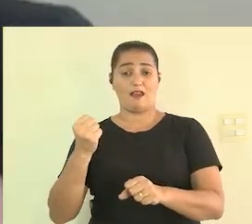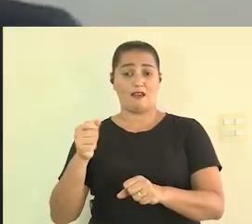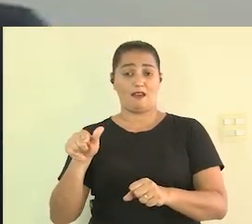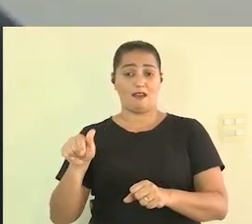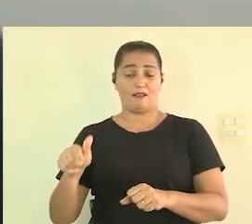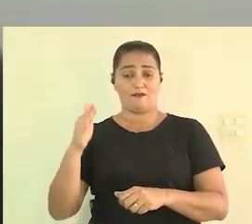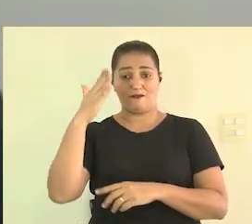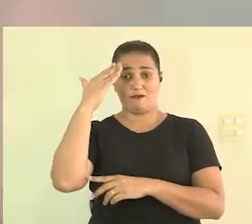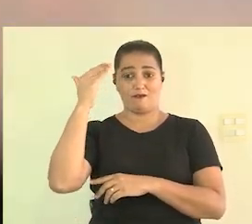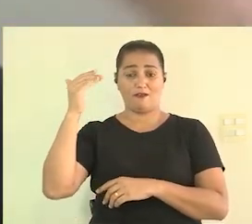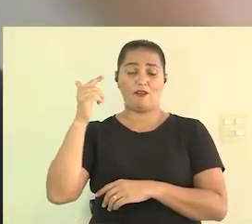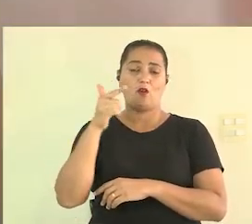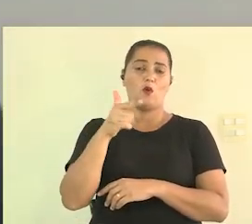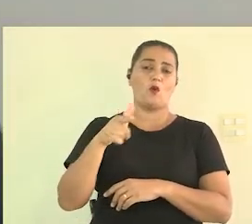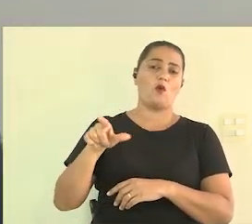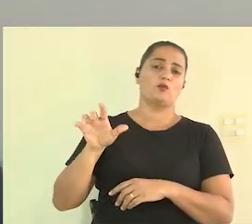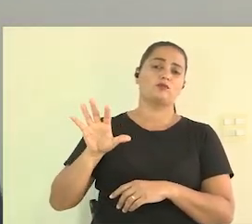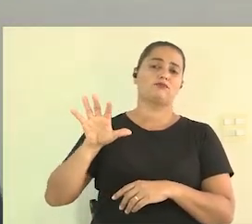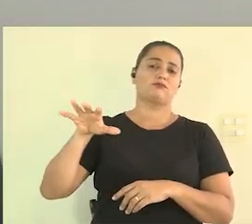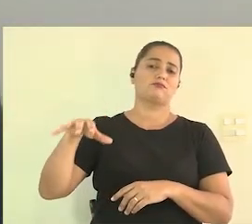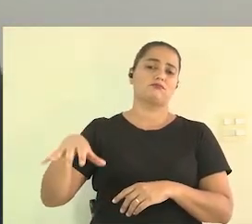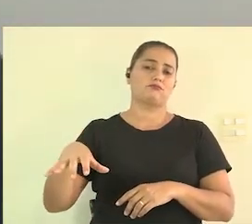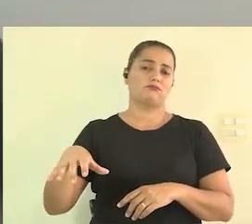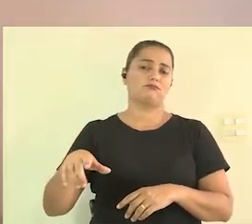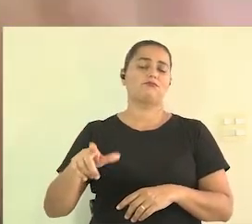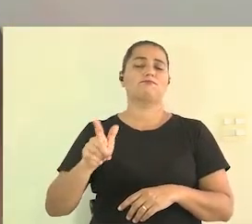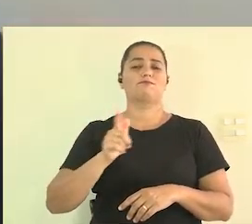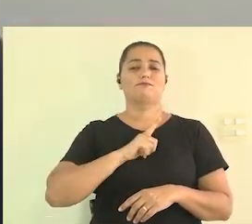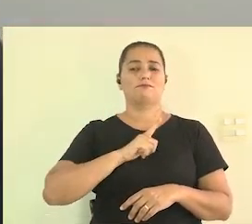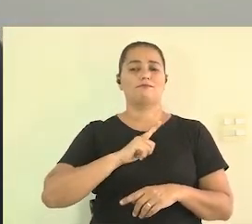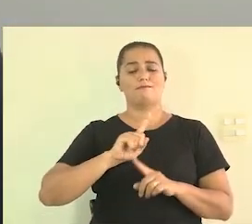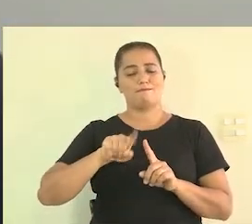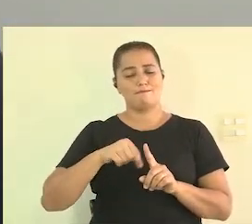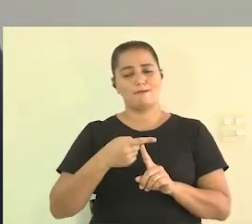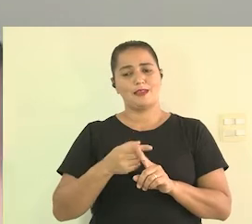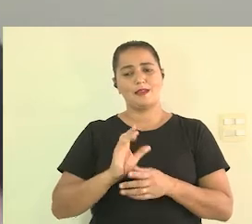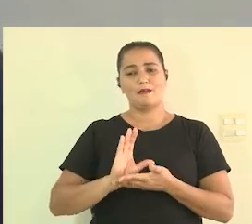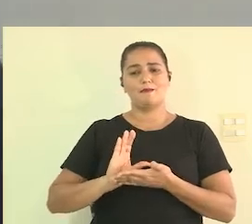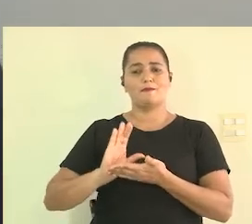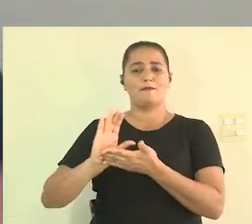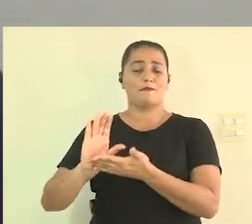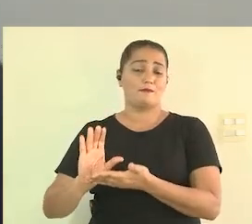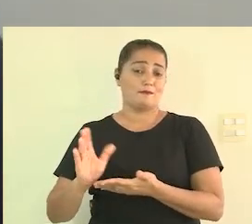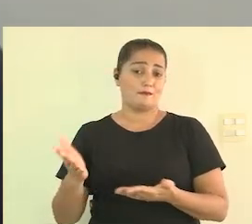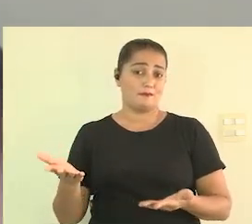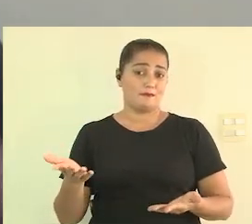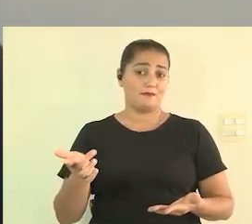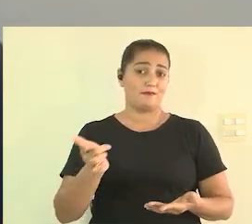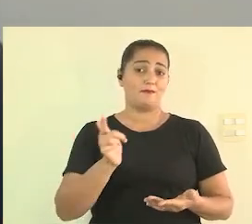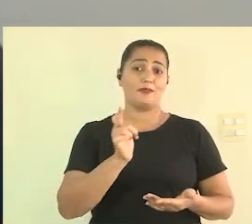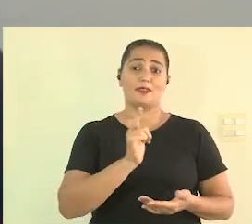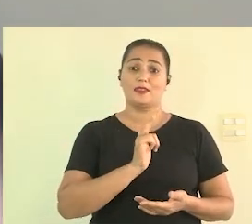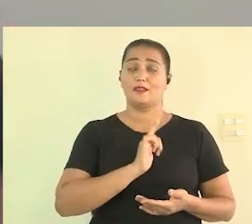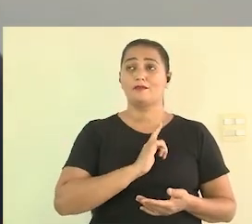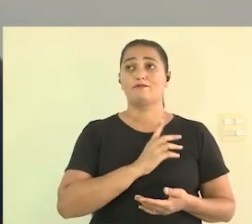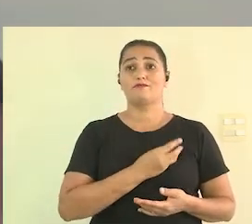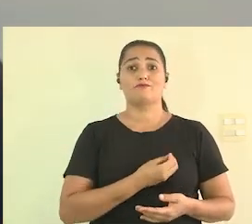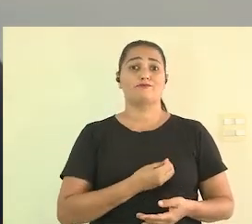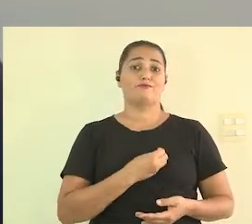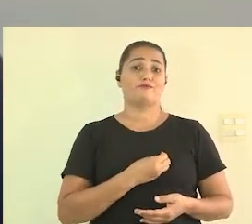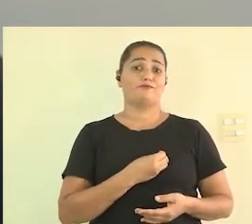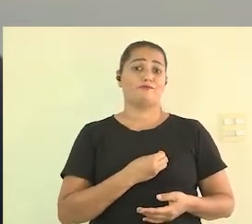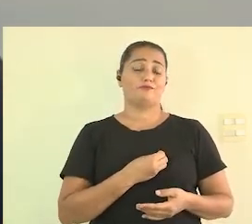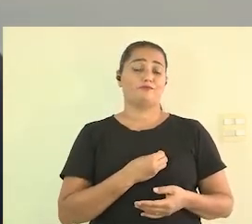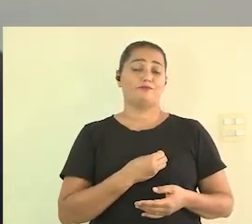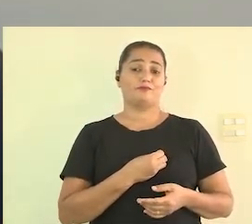já é outro patamar né já tem mais patrocínio já tem mais né enfim existe um eu percebi que